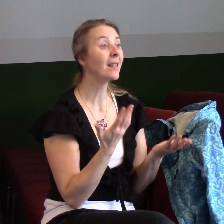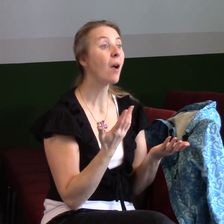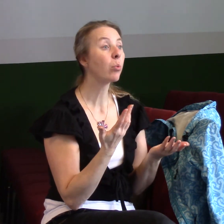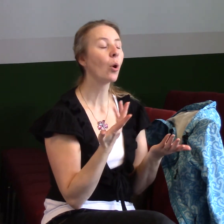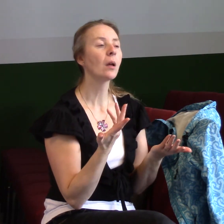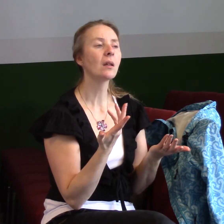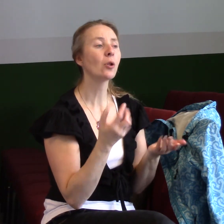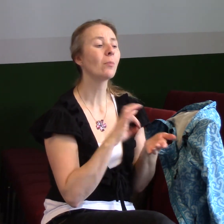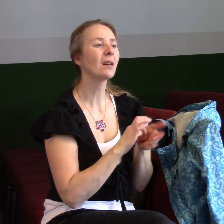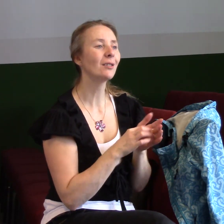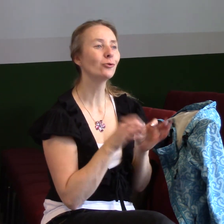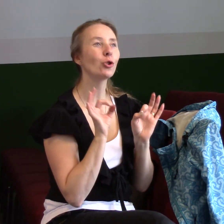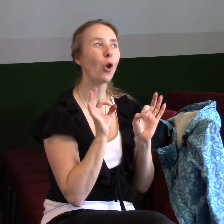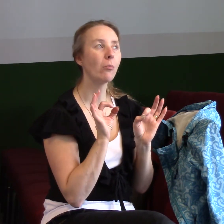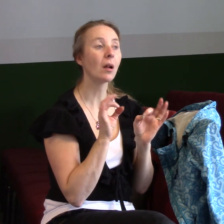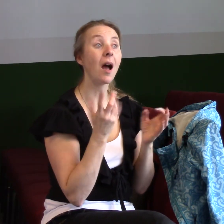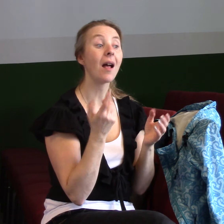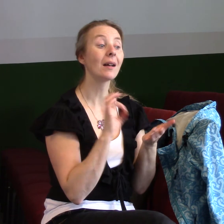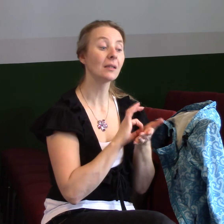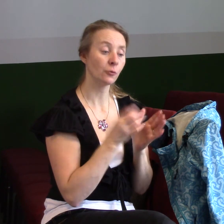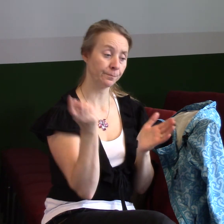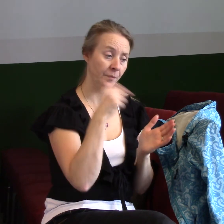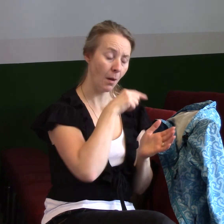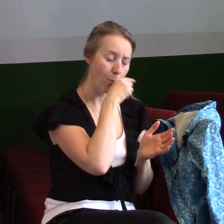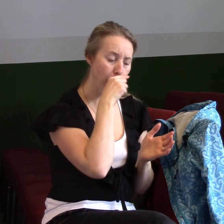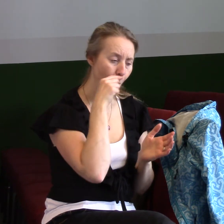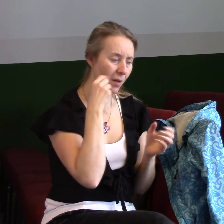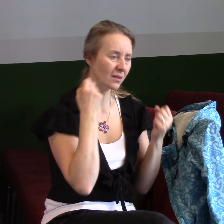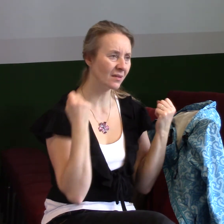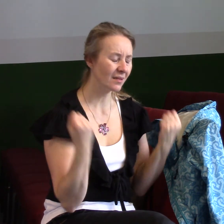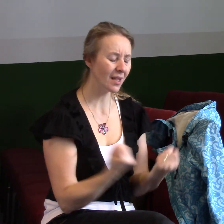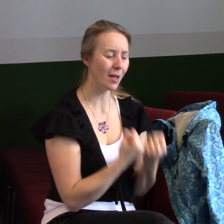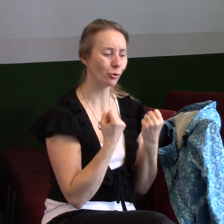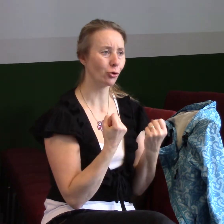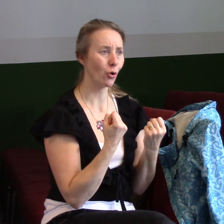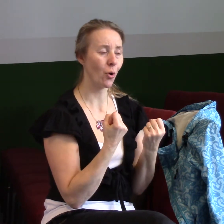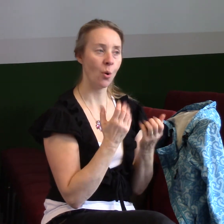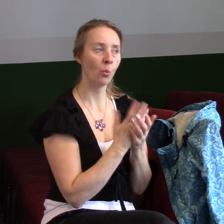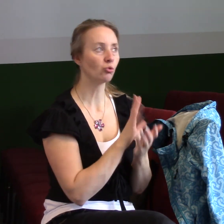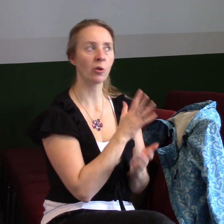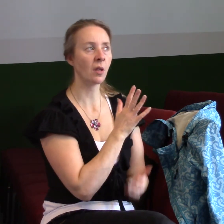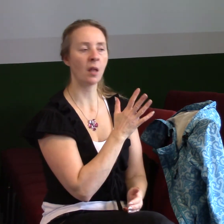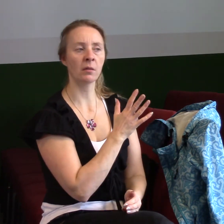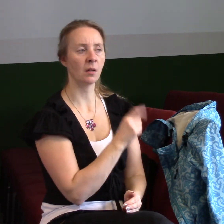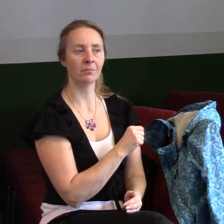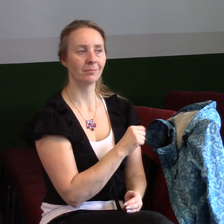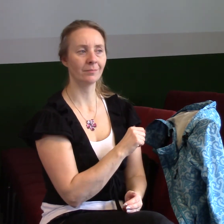bolavé a těžké. Že tam je napsané, aby se víra osvědčila, že je zásnější než nejčistější zlato.